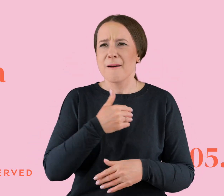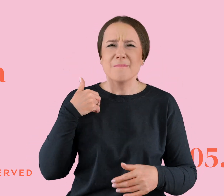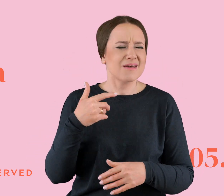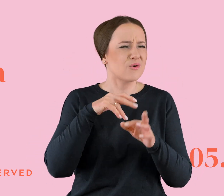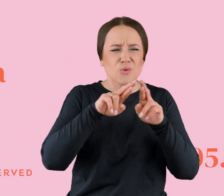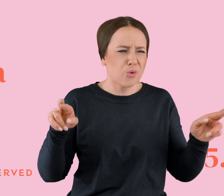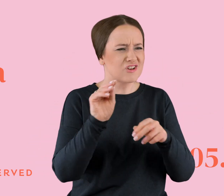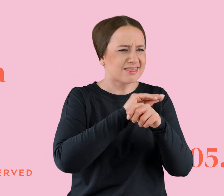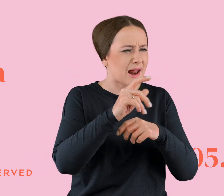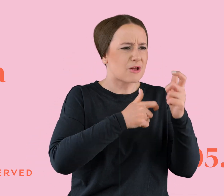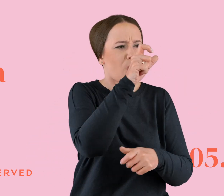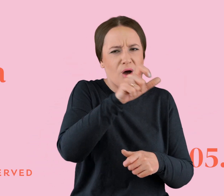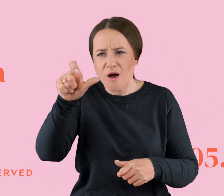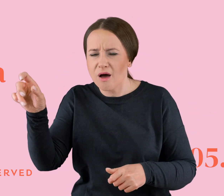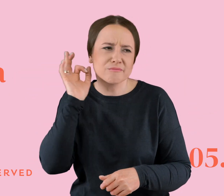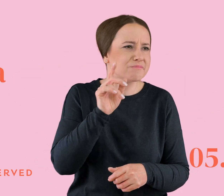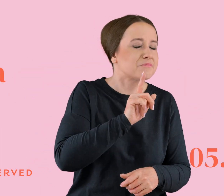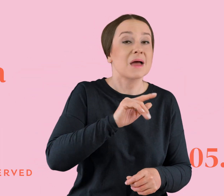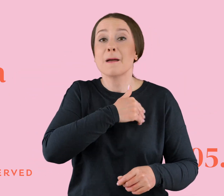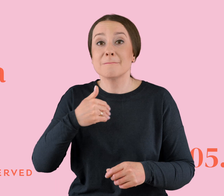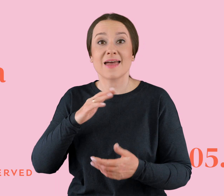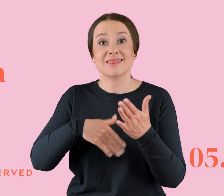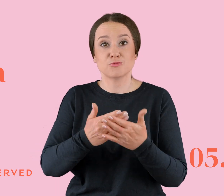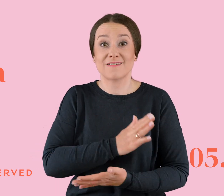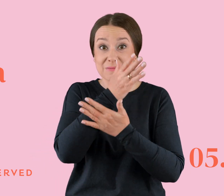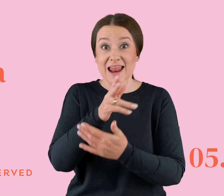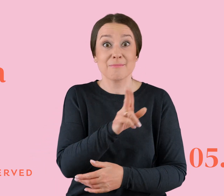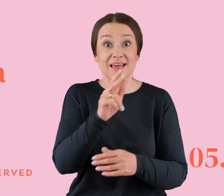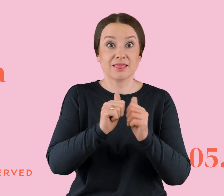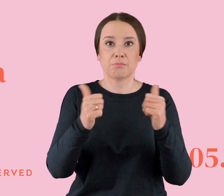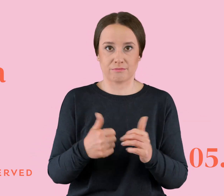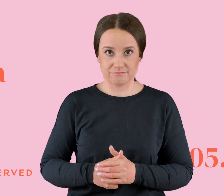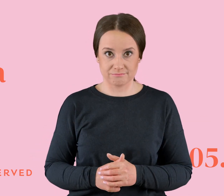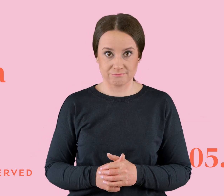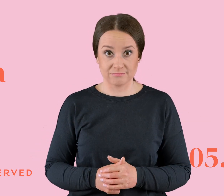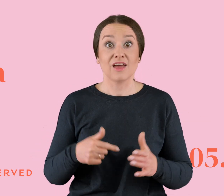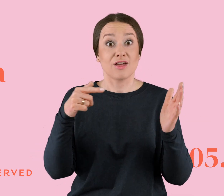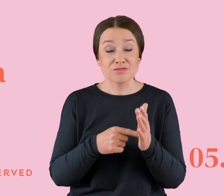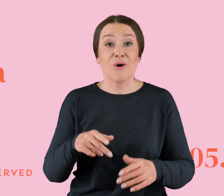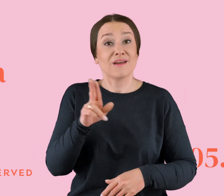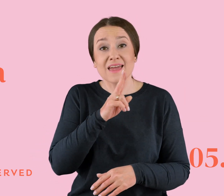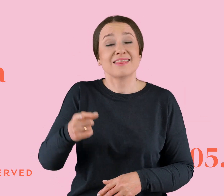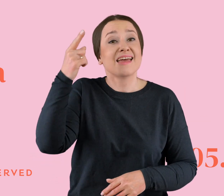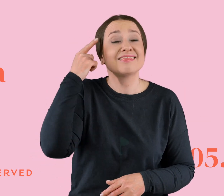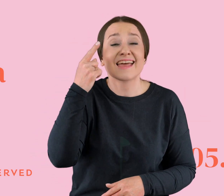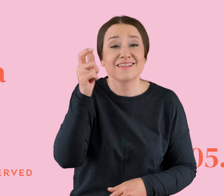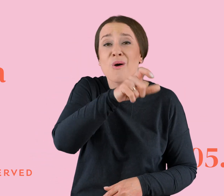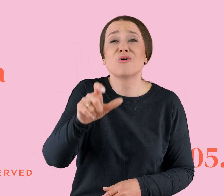typiary i dochodzi do tego, że my wspieramy ich na przykład po rozstaniach, że my wspieramy ich w tęsknocie za byłą, tak jak ja na przykład ja to